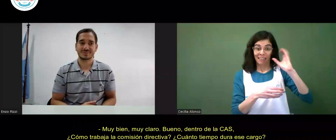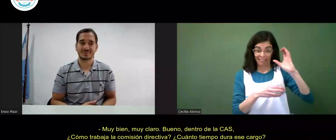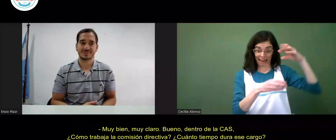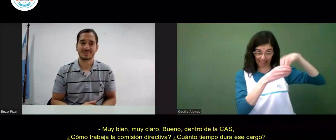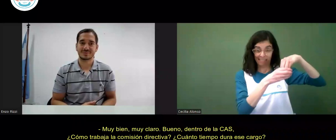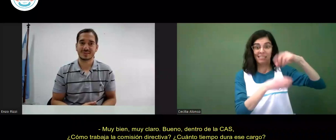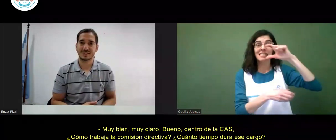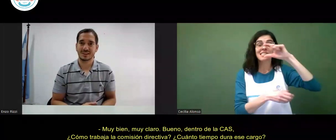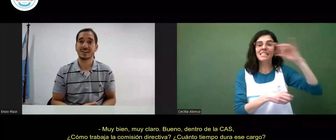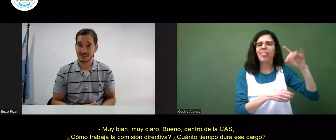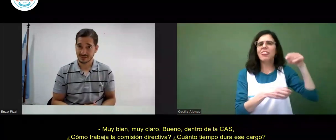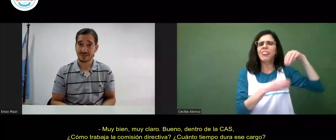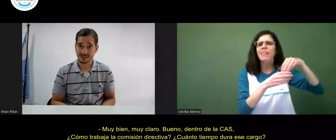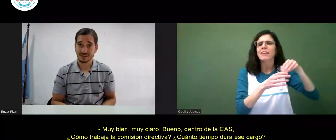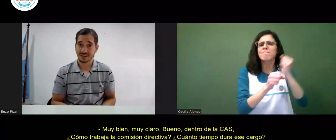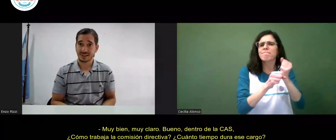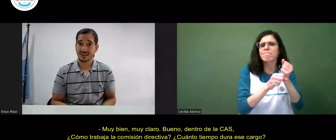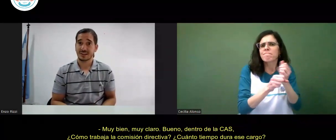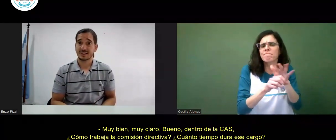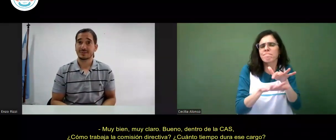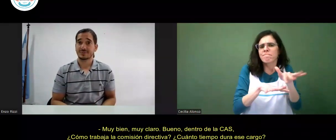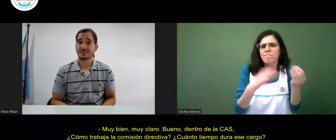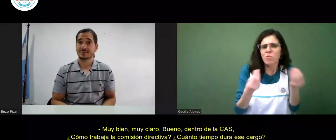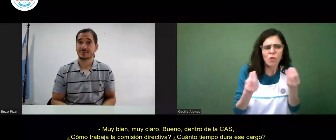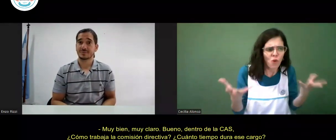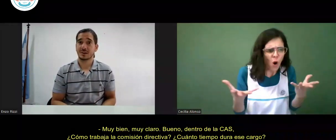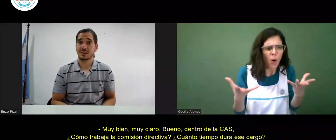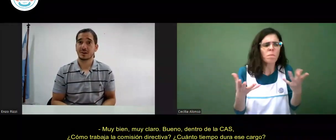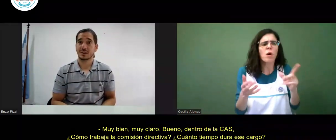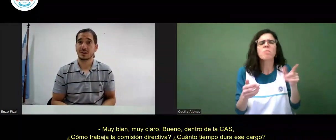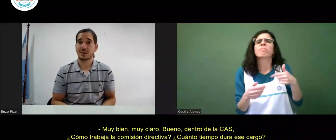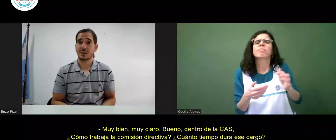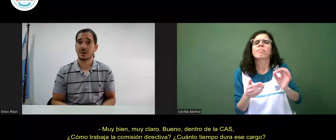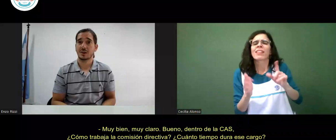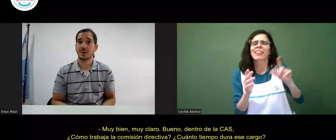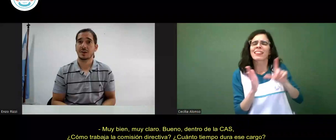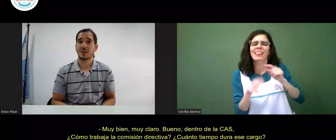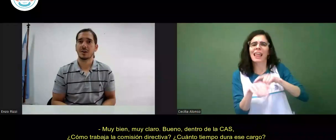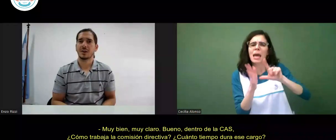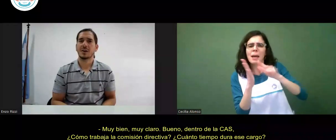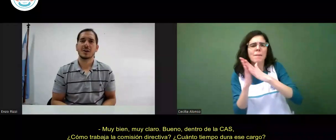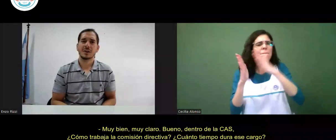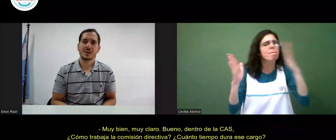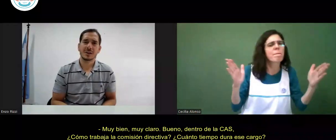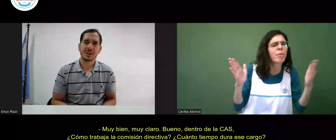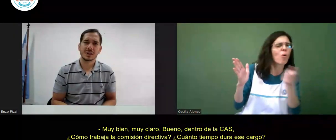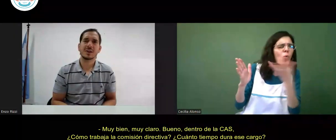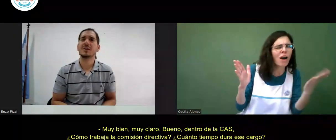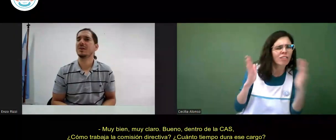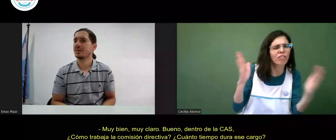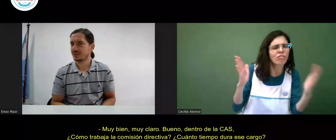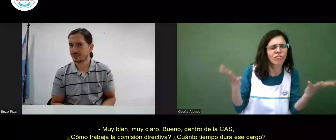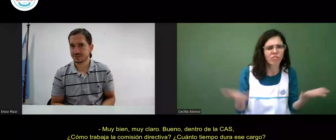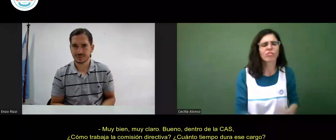Muy bien, muy claro. Bueno, dentro de la CAS, ¿cómo trabaja la comisión directiva?